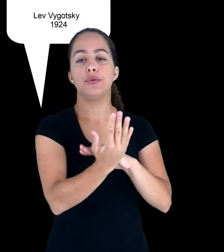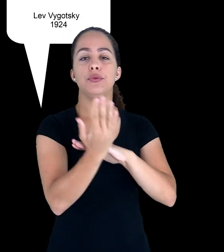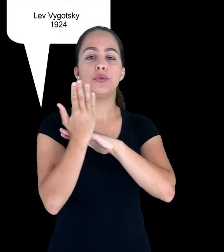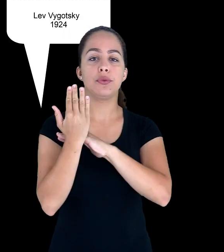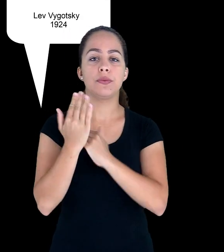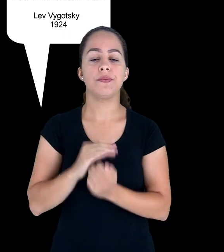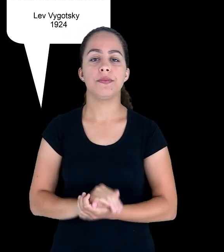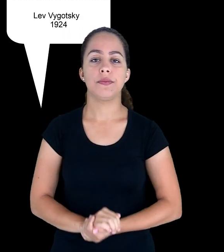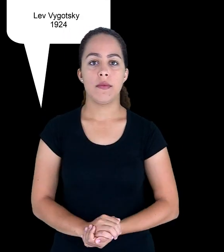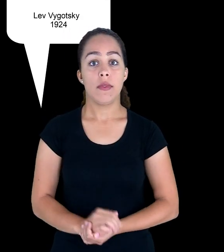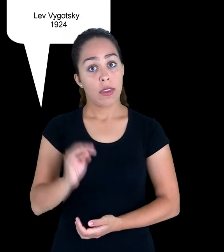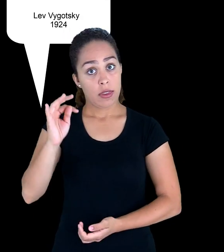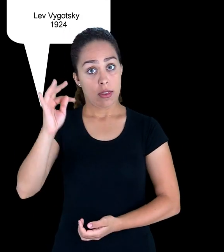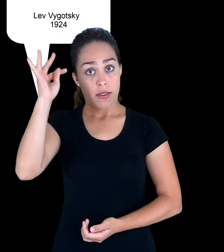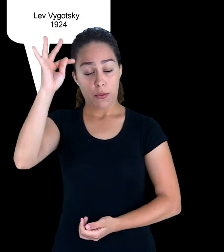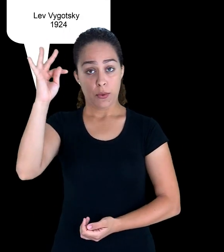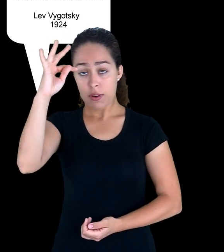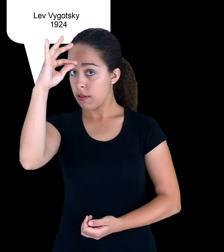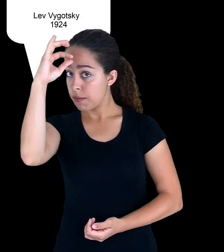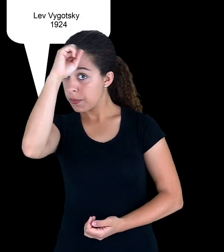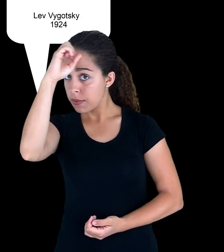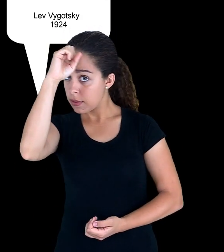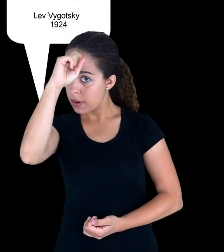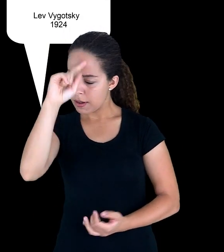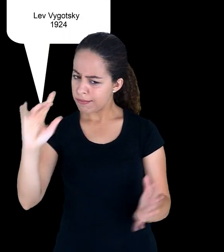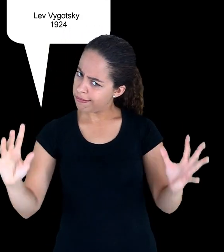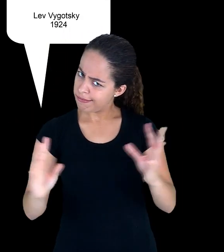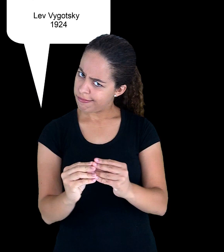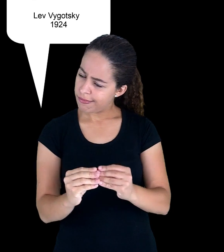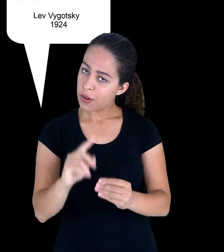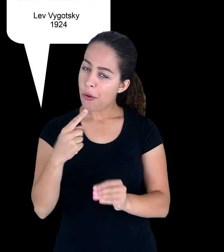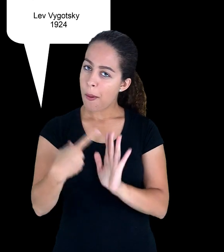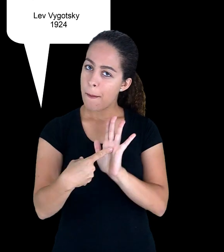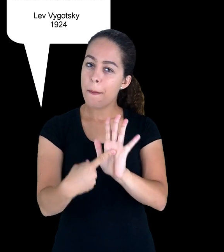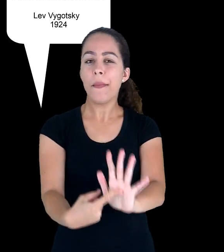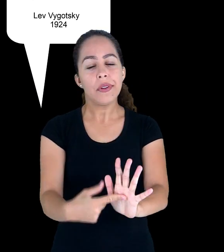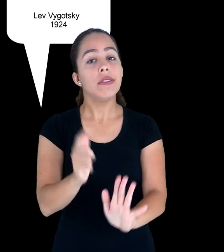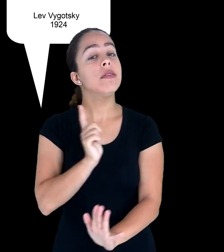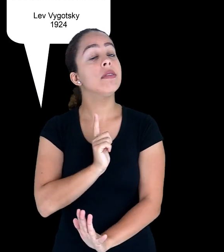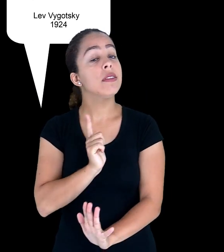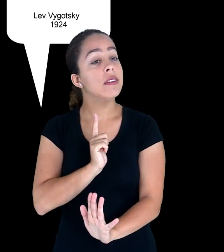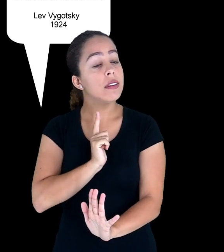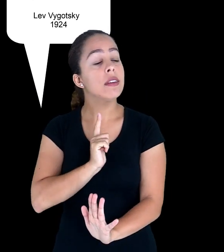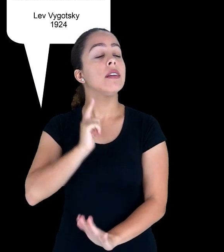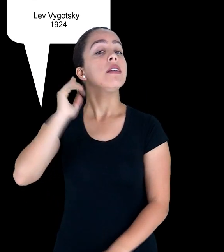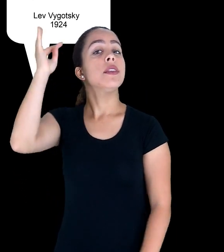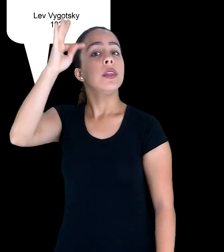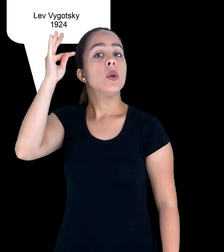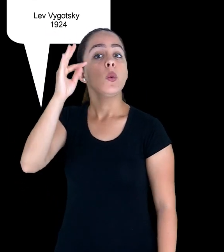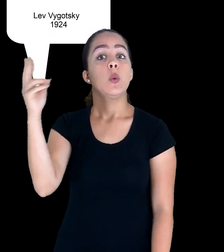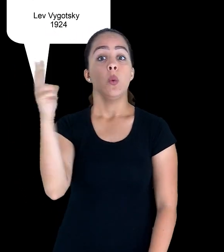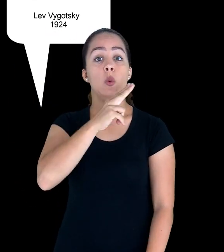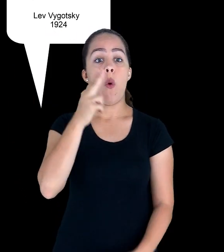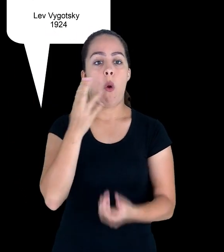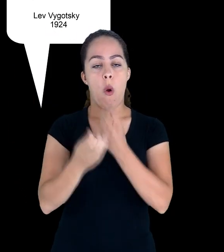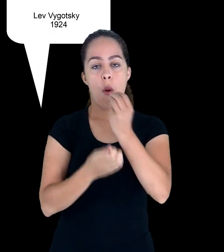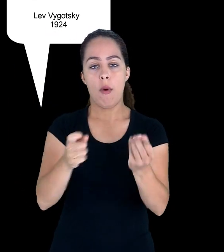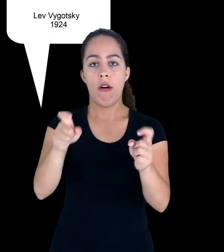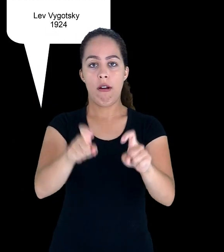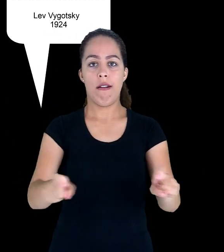E para fechar essa parte das teorias de aprendizagem, nós vamos falar de uma teoria emergente na era